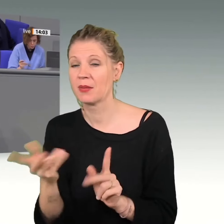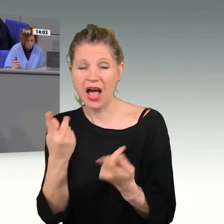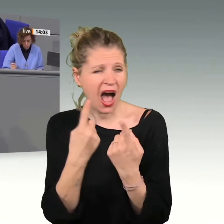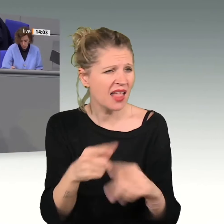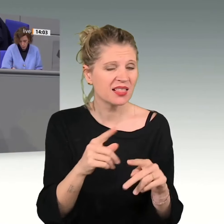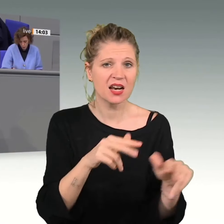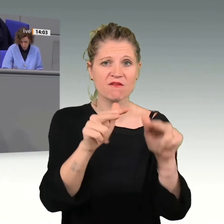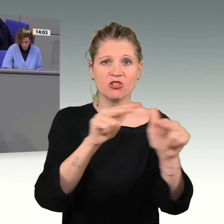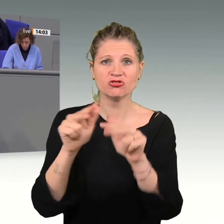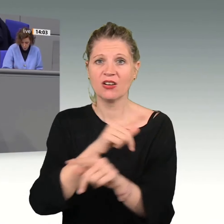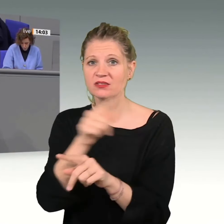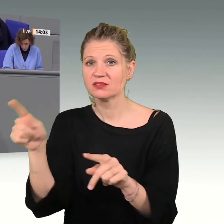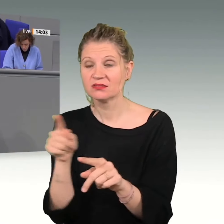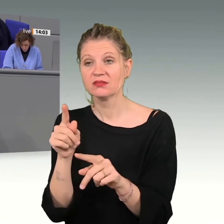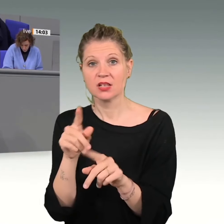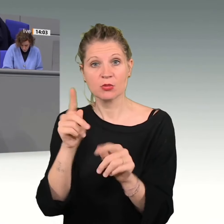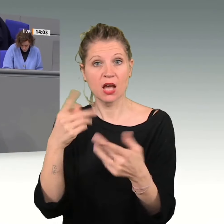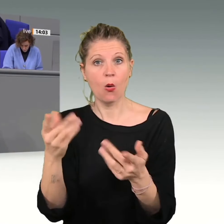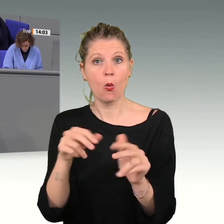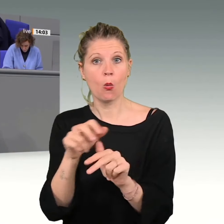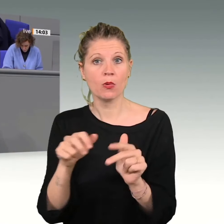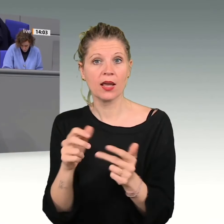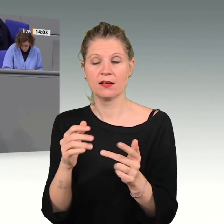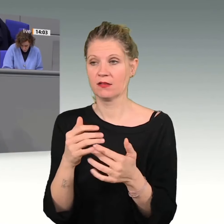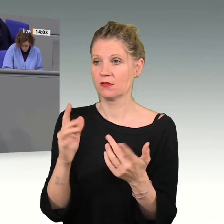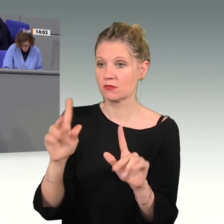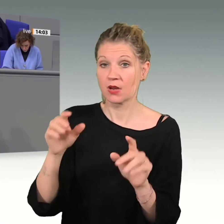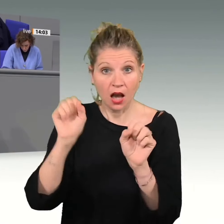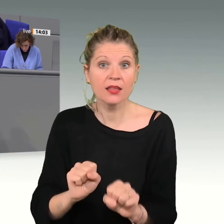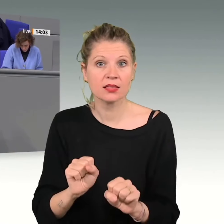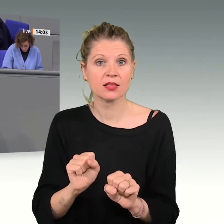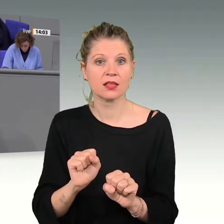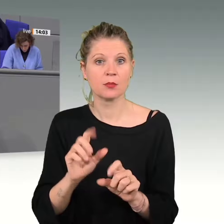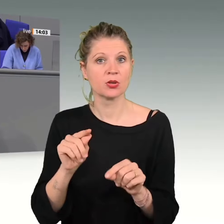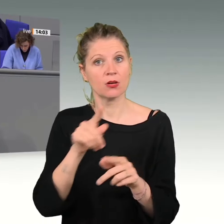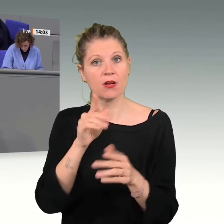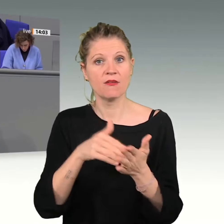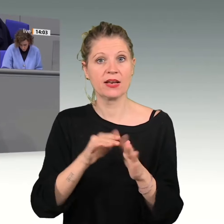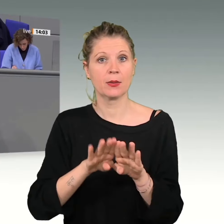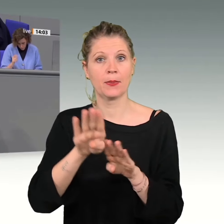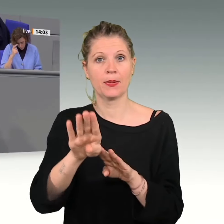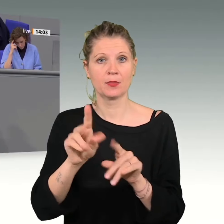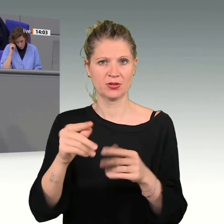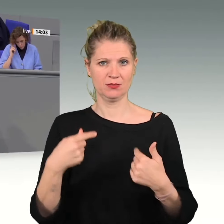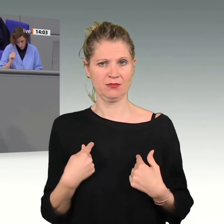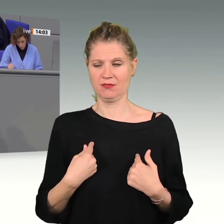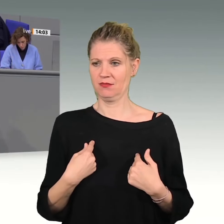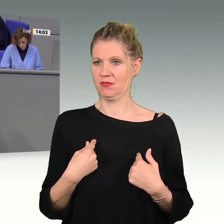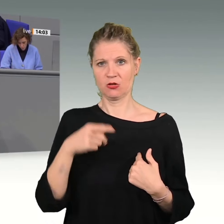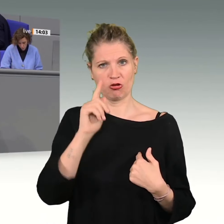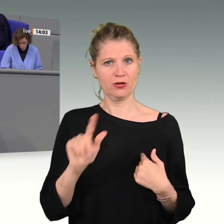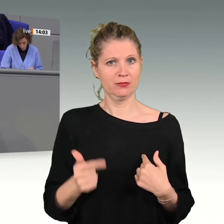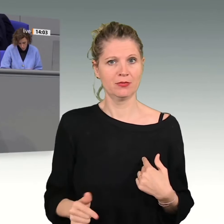und auch umgehen können, wird dabei absichtlich vergessen. Es passt schlicht nicht ins Bild eines erklärenden